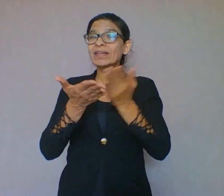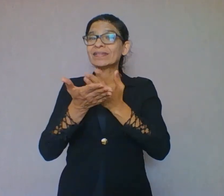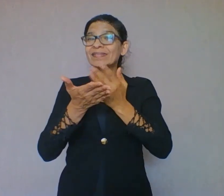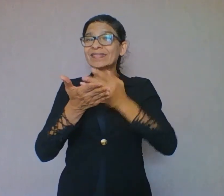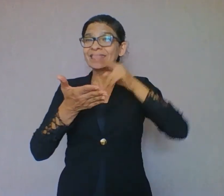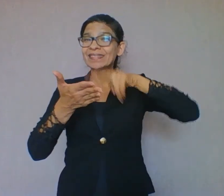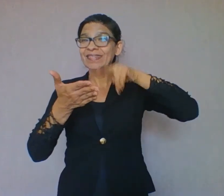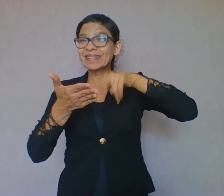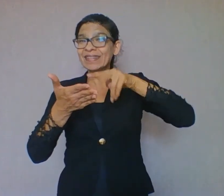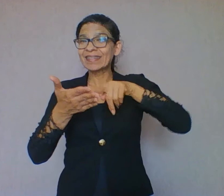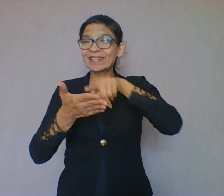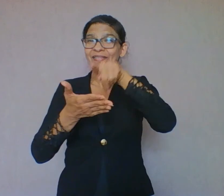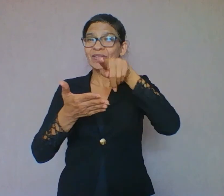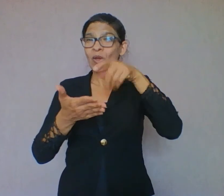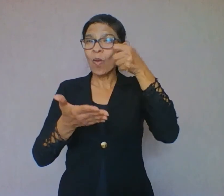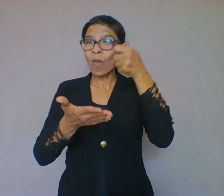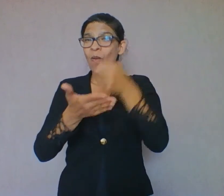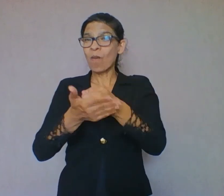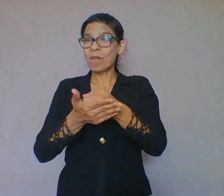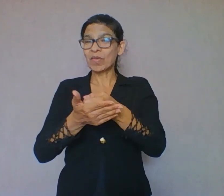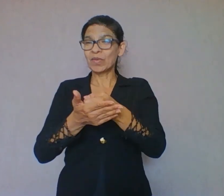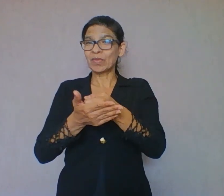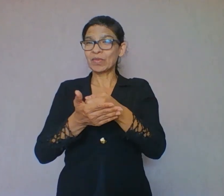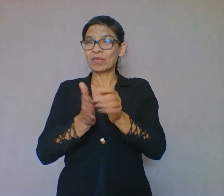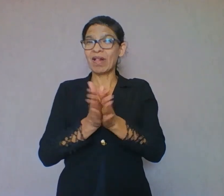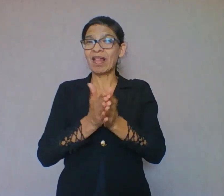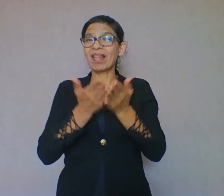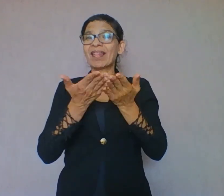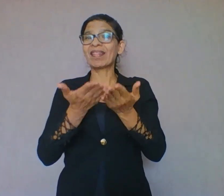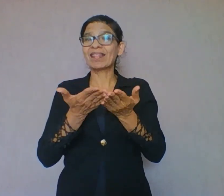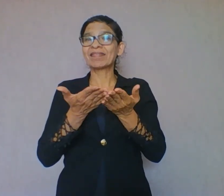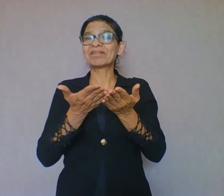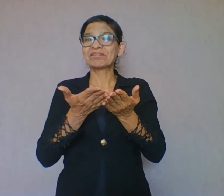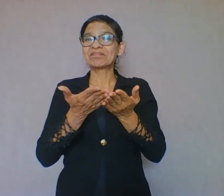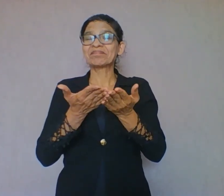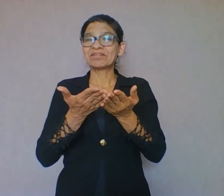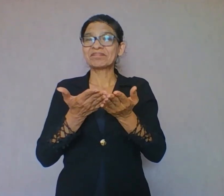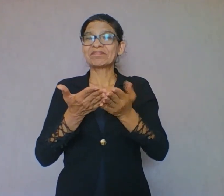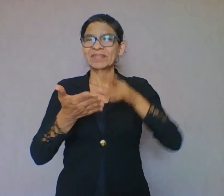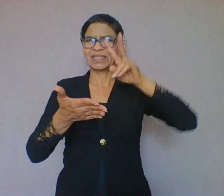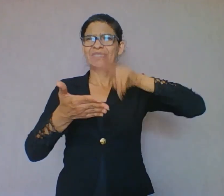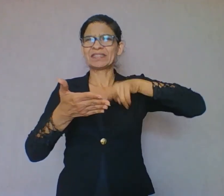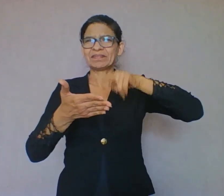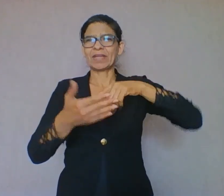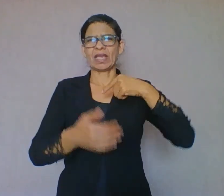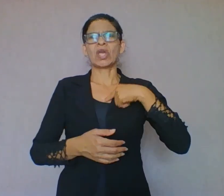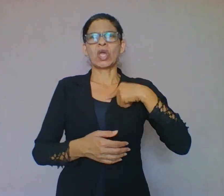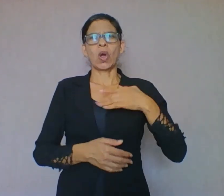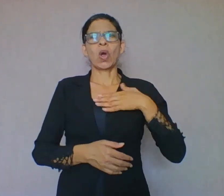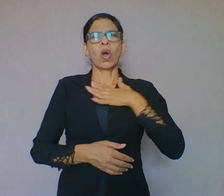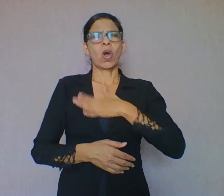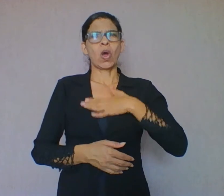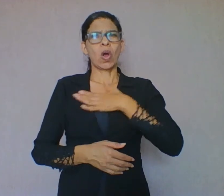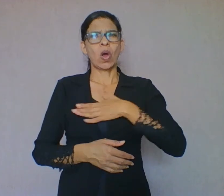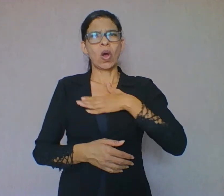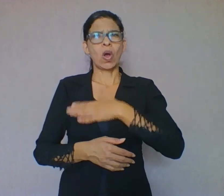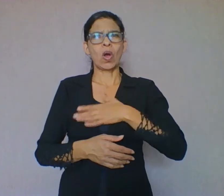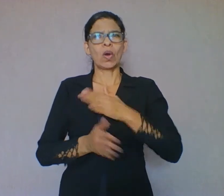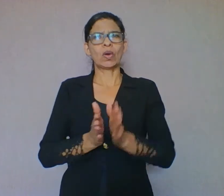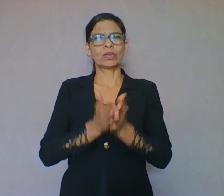Eu tenho o costume de ler todos os dias para os meus filhos. Além disso, este ano eu li dois livros científicos e